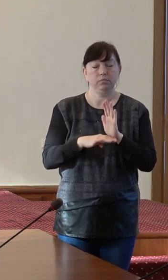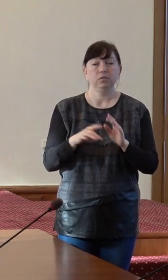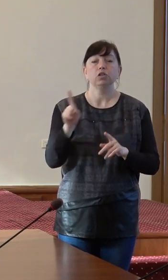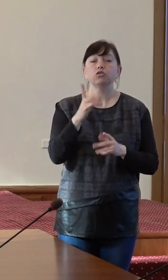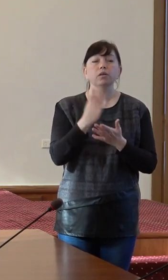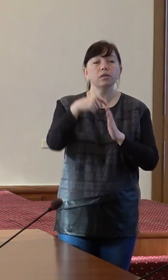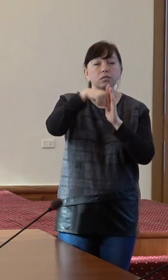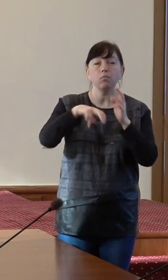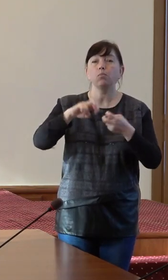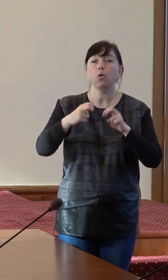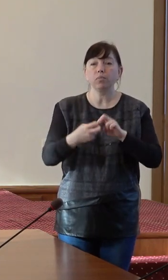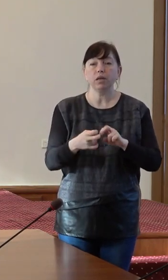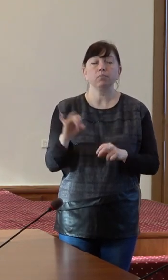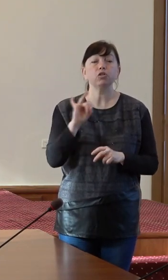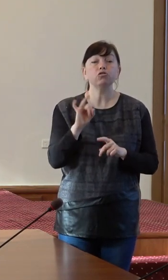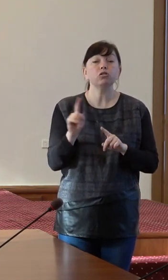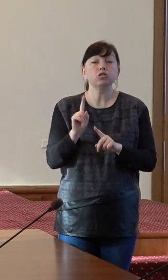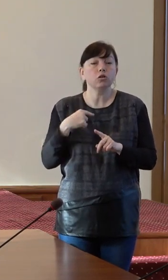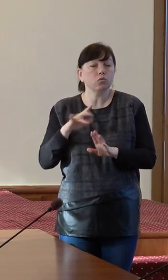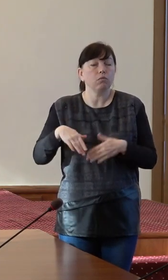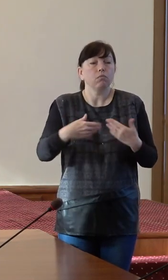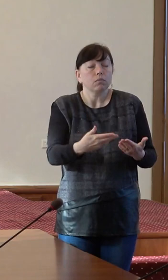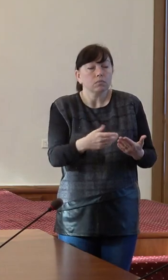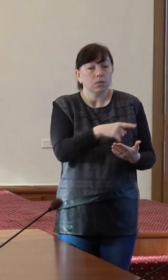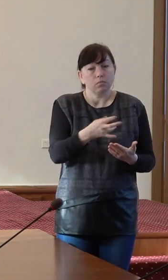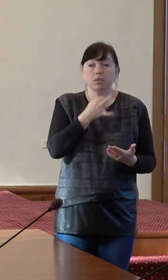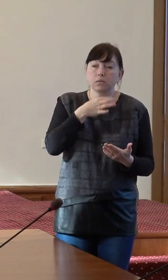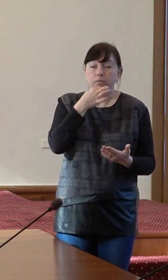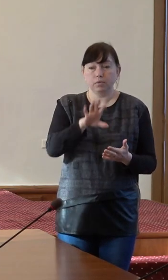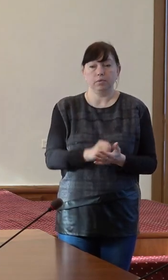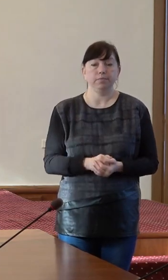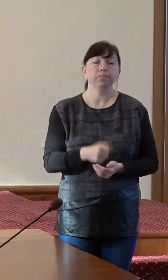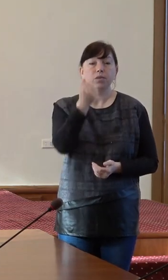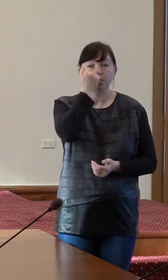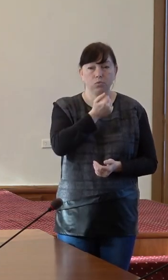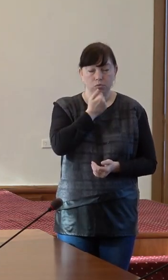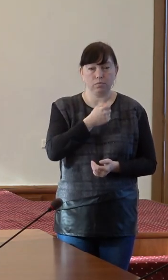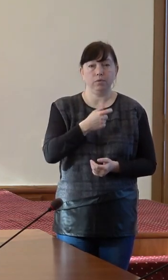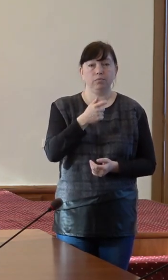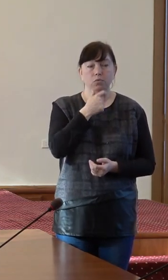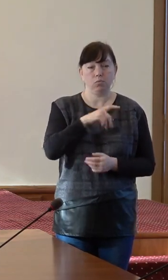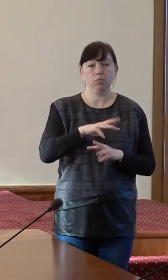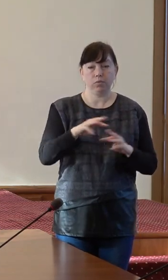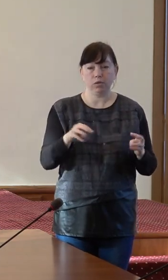problemele din sistem și măsurile propuse în cadrul reformului. Mulțumesc, domnul ministru, bun ziua tuturor!